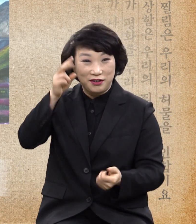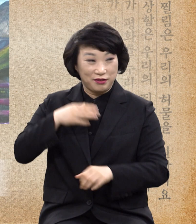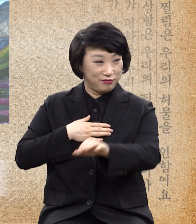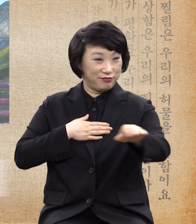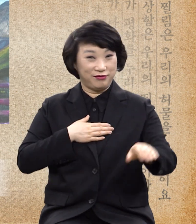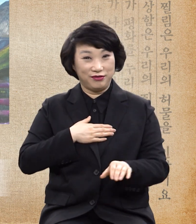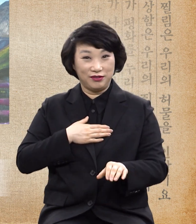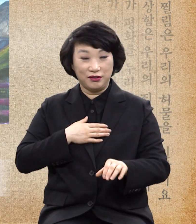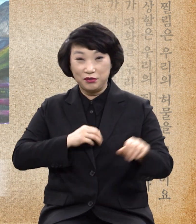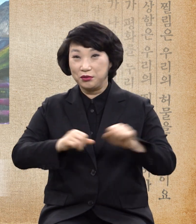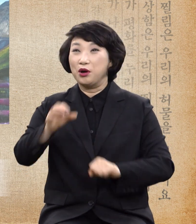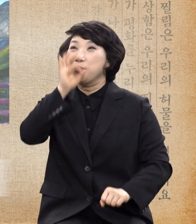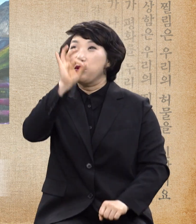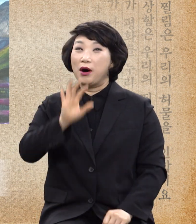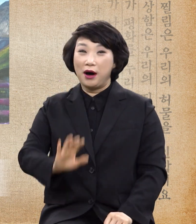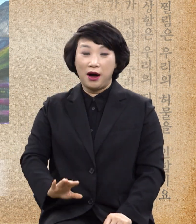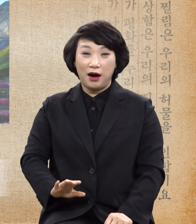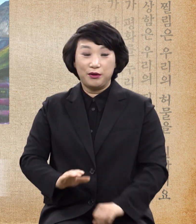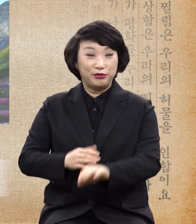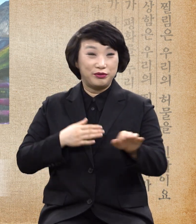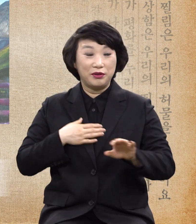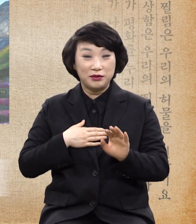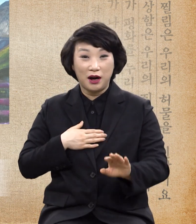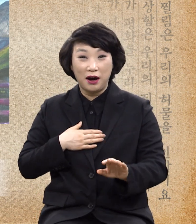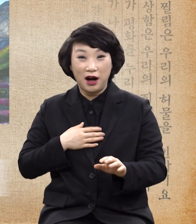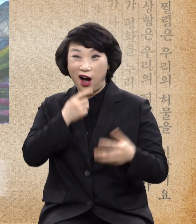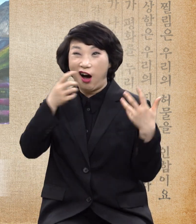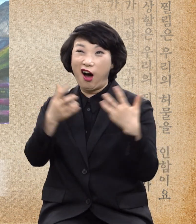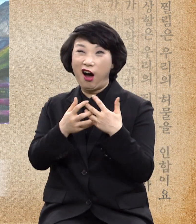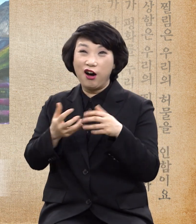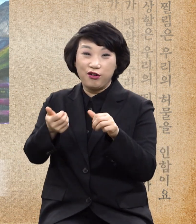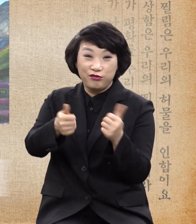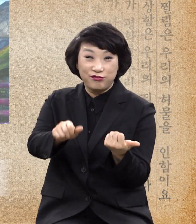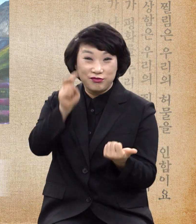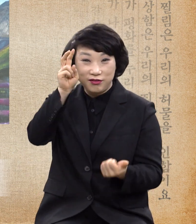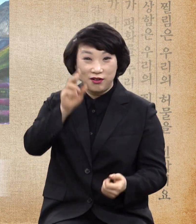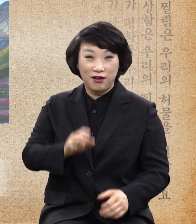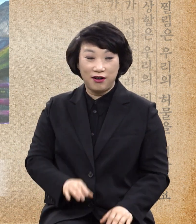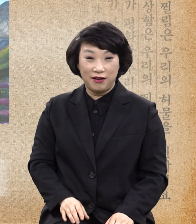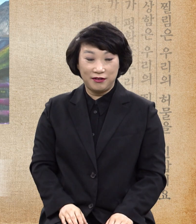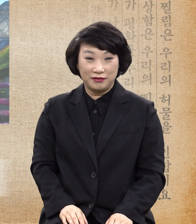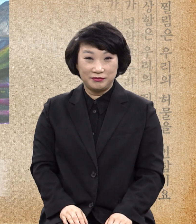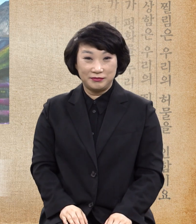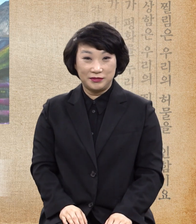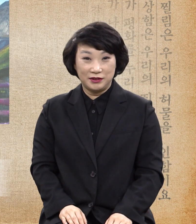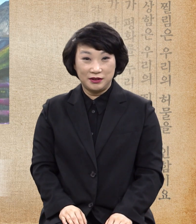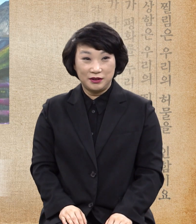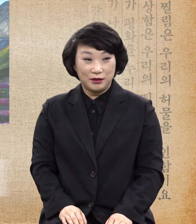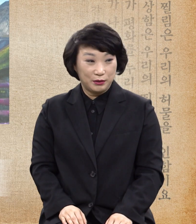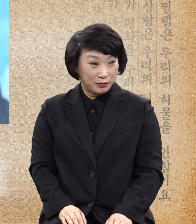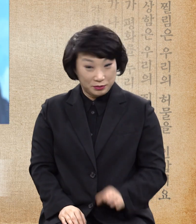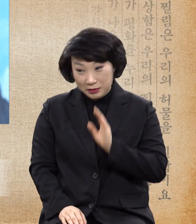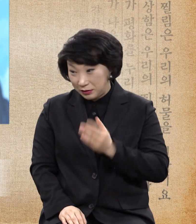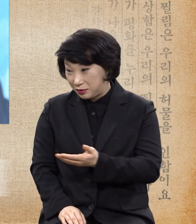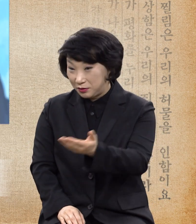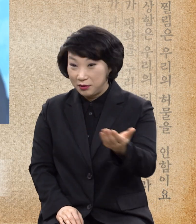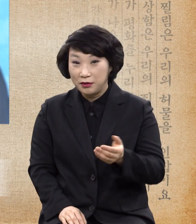움직일 수도 없어 어떻게 움직여? 얼어버리는데 그 얼어버리는데 그런데 저